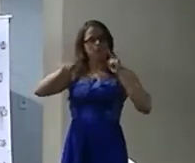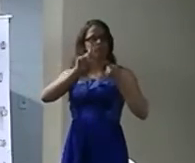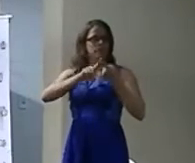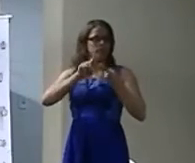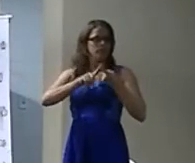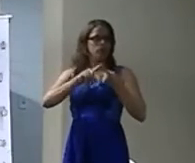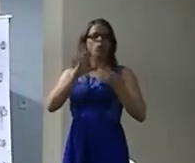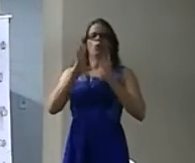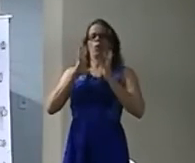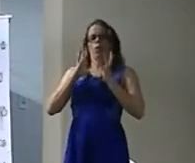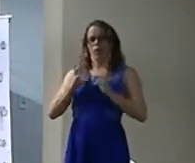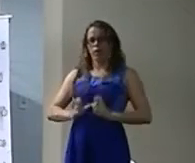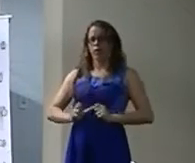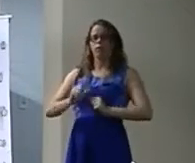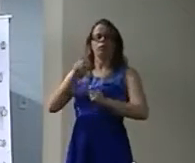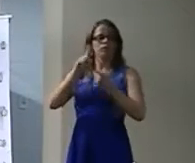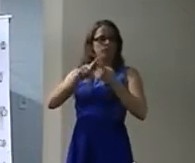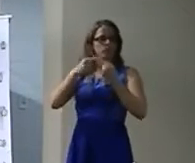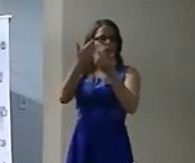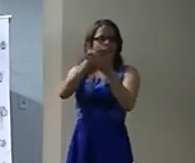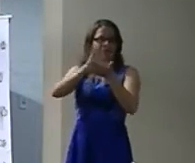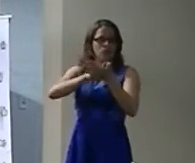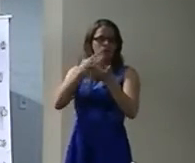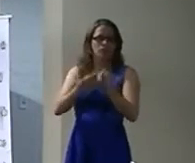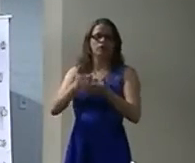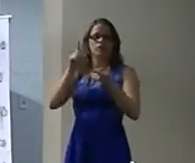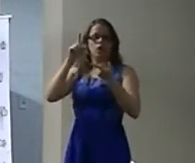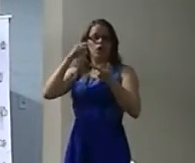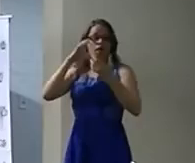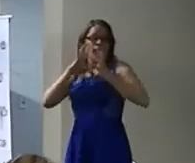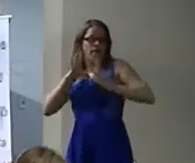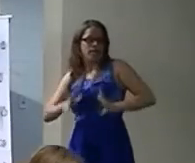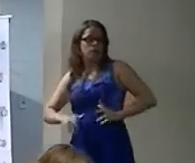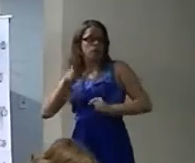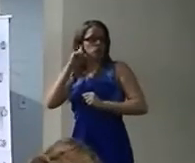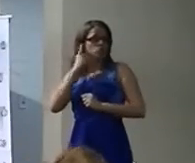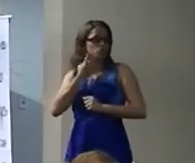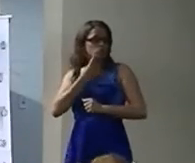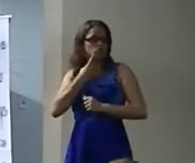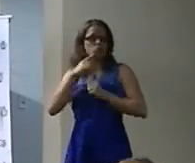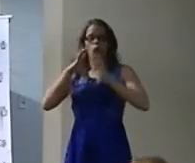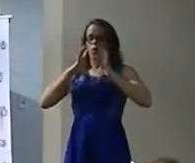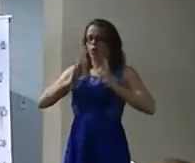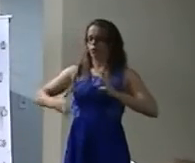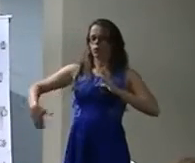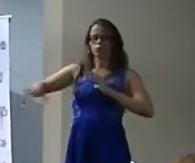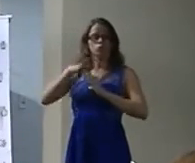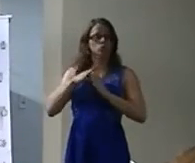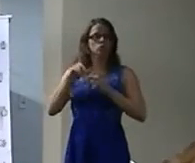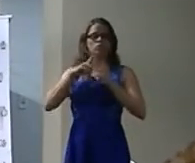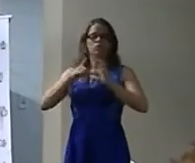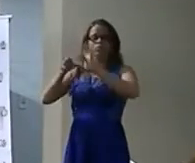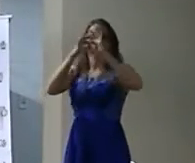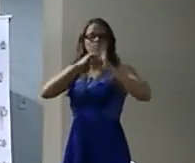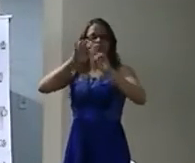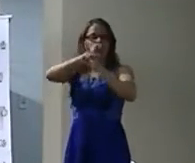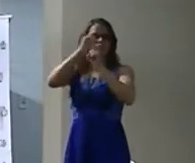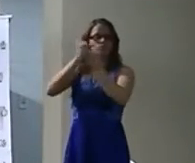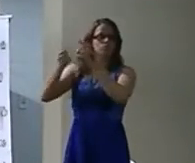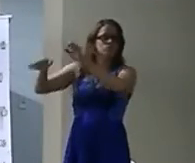educação Tem que ter orientação Tem que ter informação Tem que ter construção Tem que ter socialização Não estou dizendo Que a sociedade de ouvinte Não